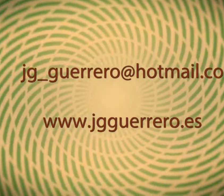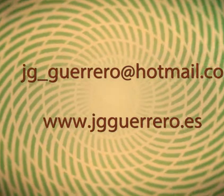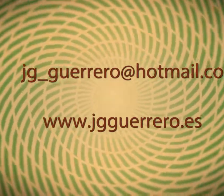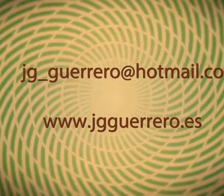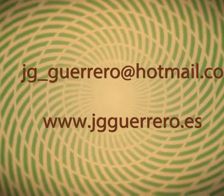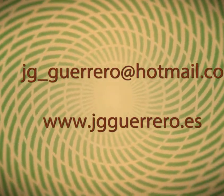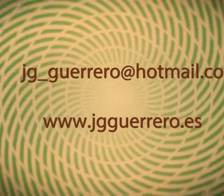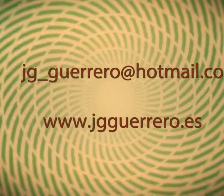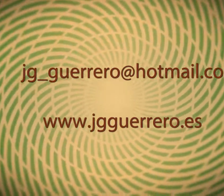Desbocamiento